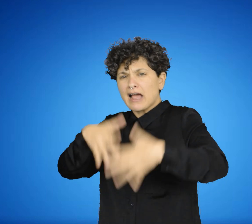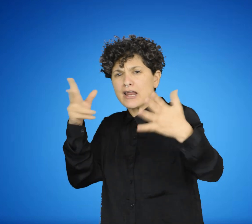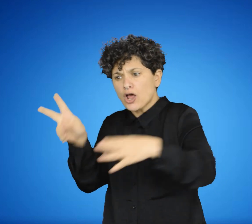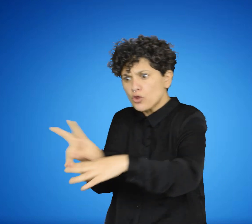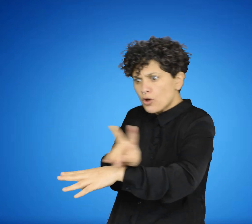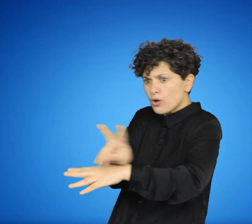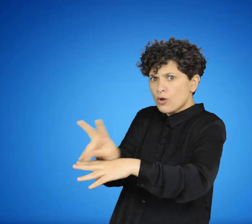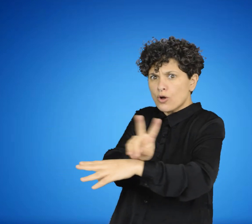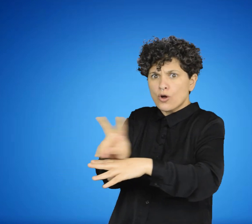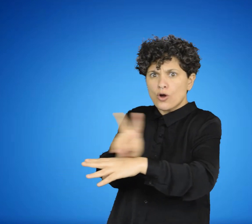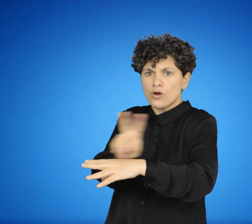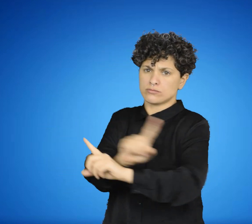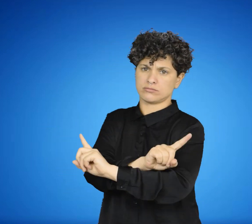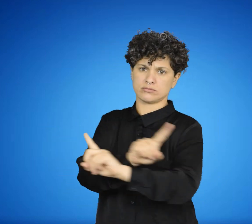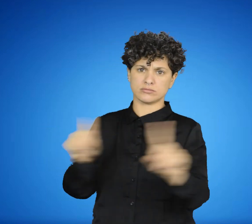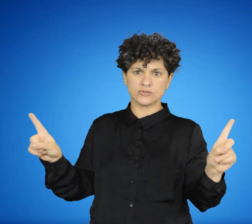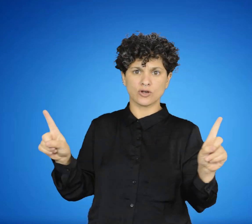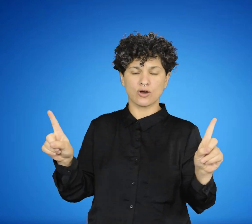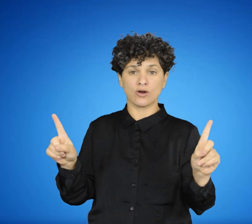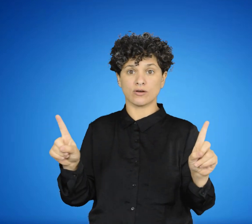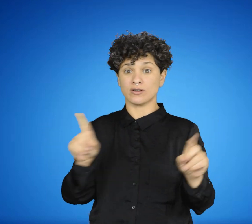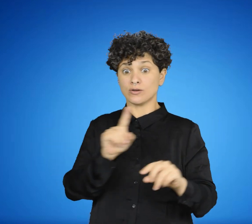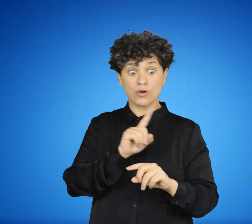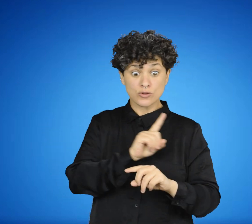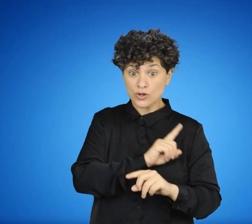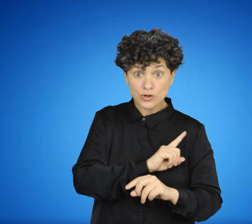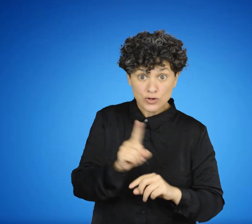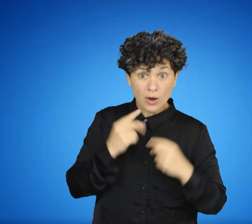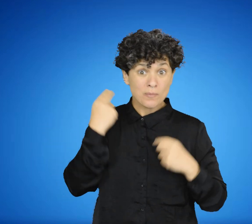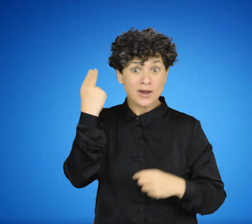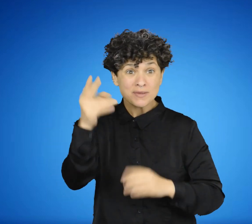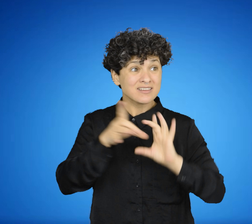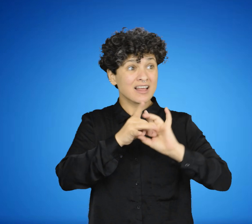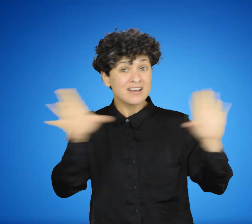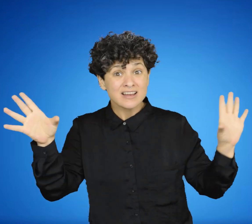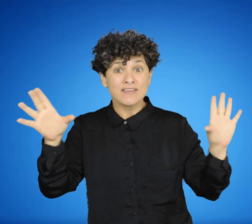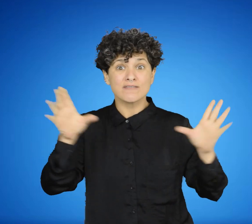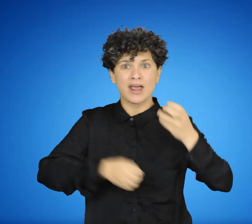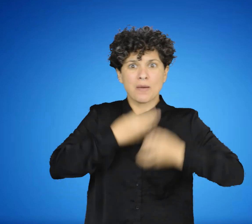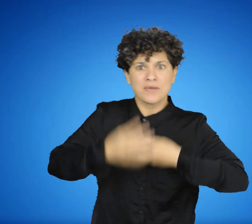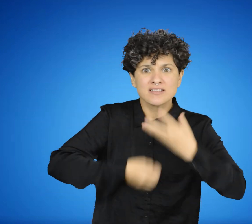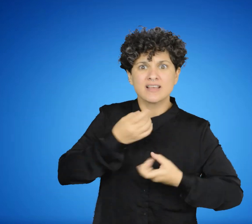reprimiéndole en todo, criando un niño acostumbrado a la servidumbre que no va a saber actuar con autonomía.